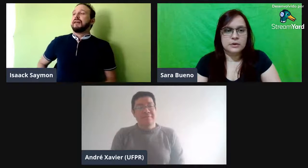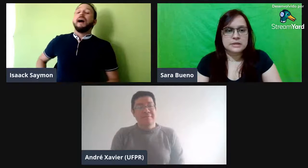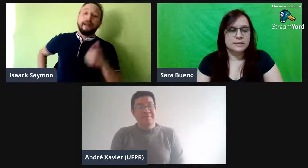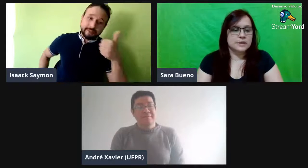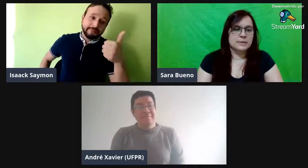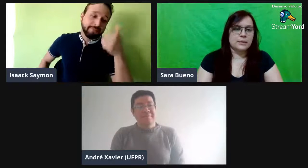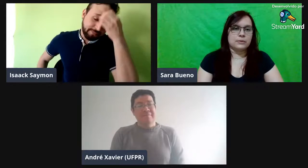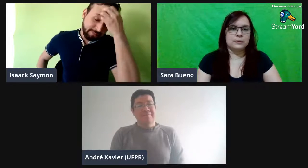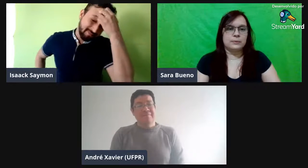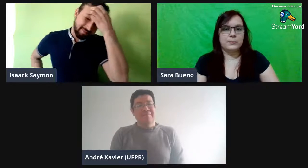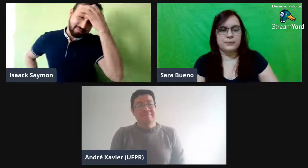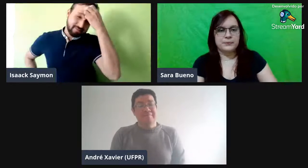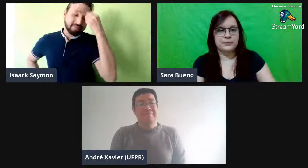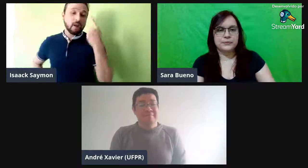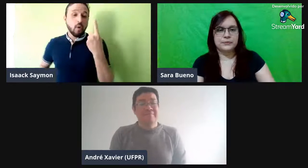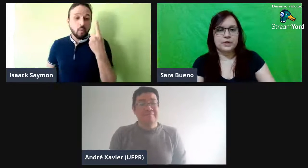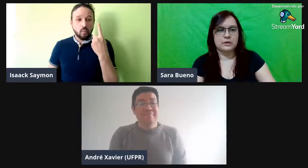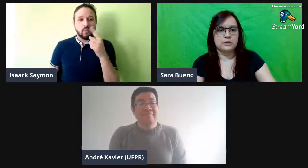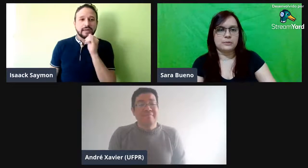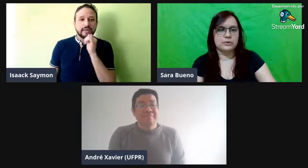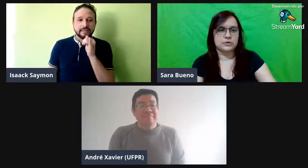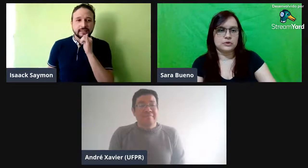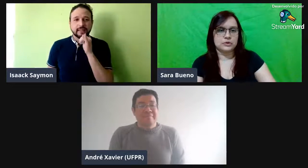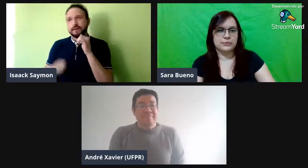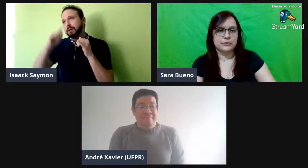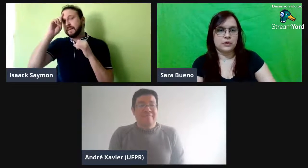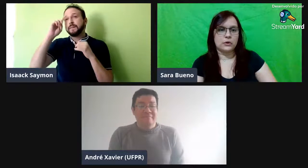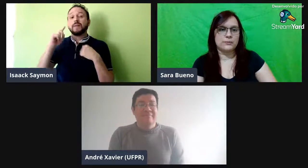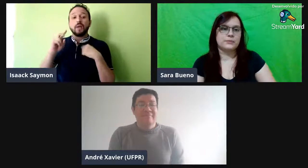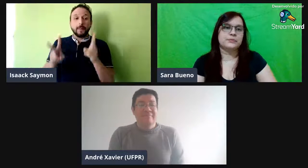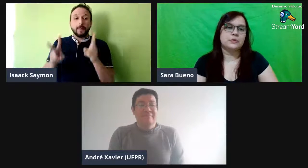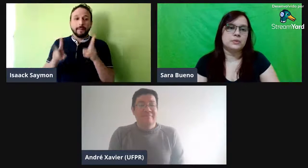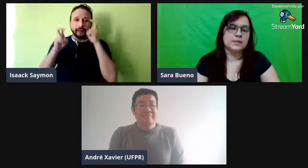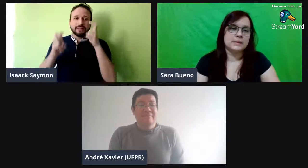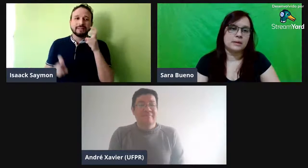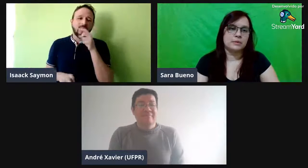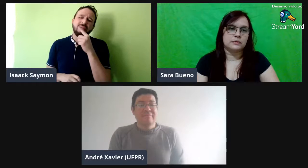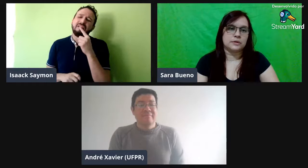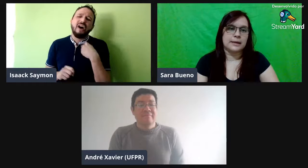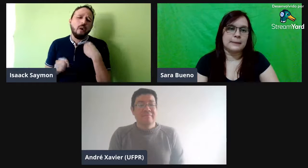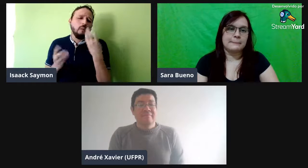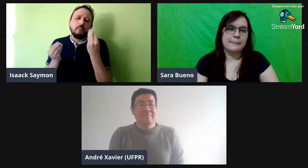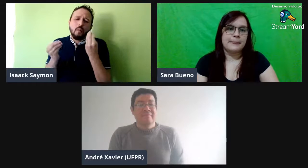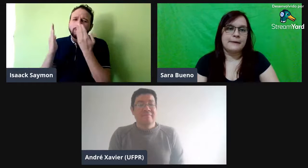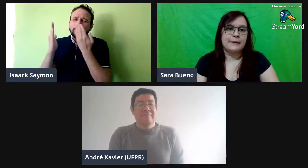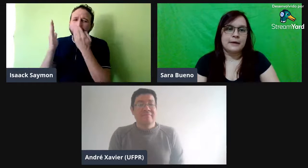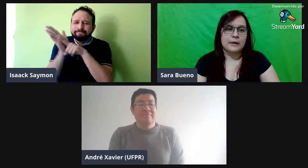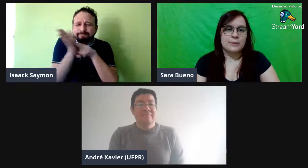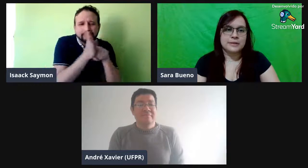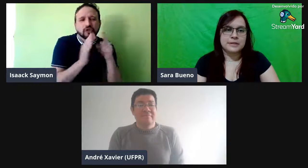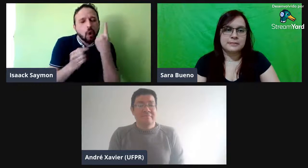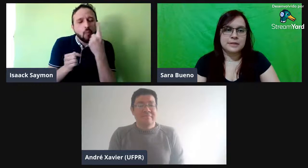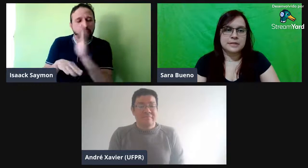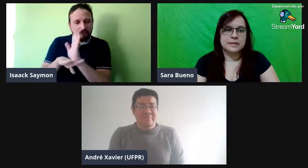você percebeu dentro da prosódia? Ó, um exemplo, vou dar. Percebi, assim,